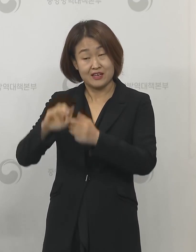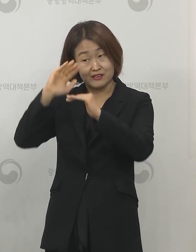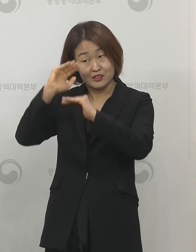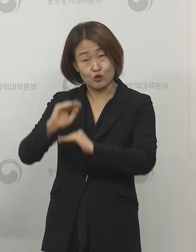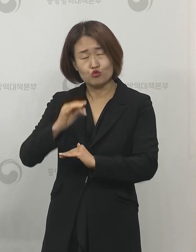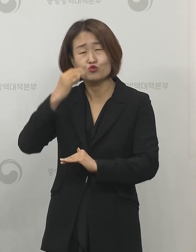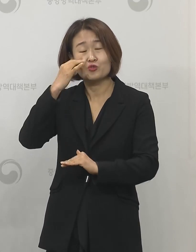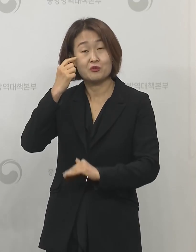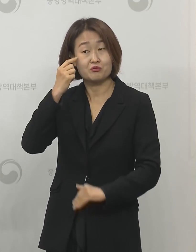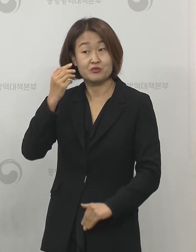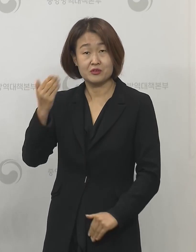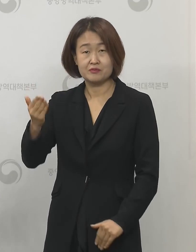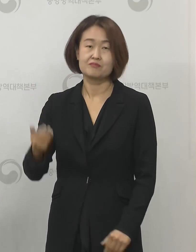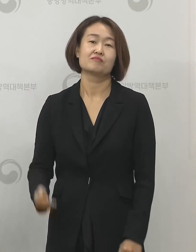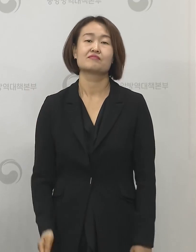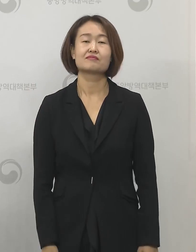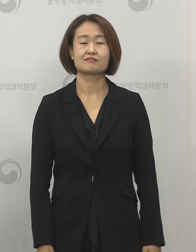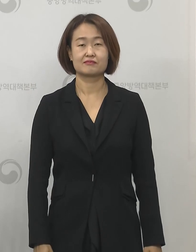질문입니다